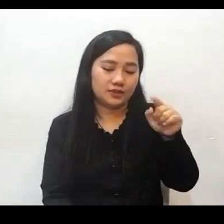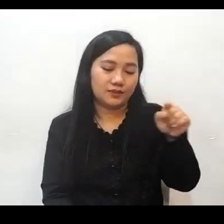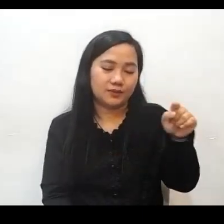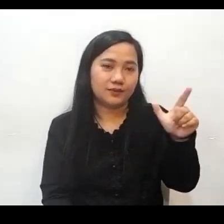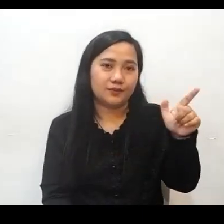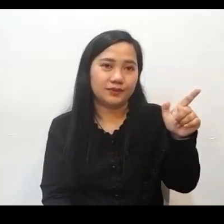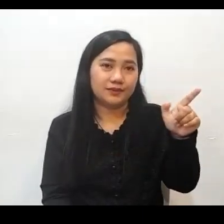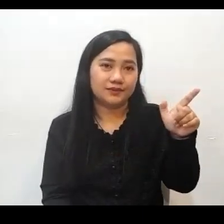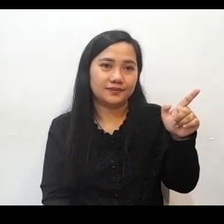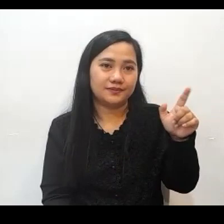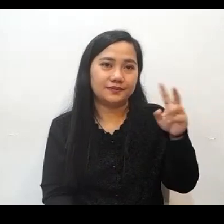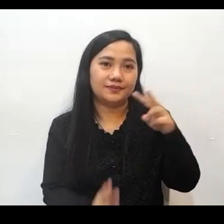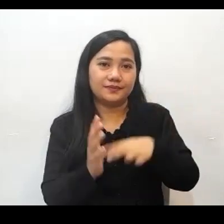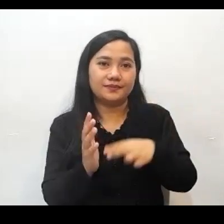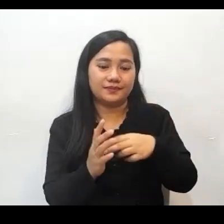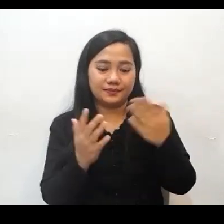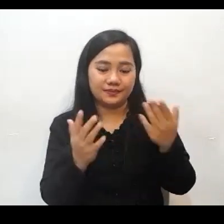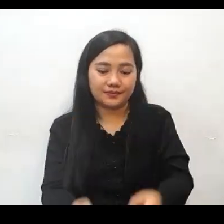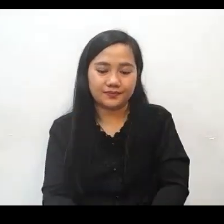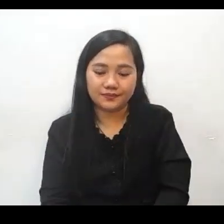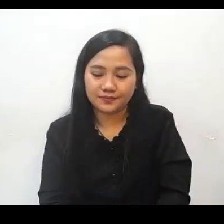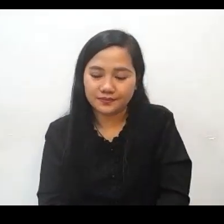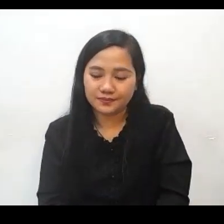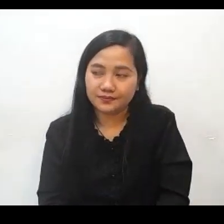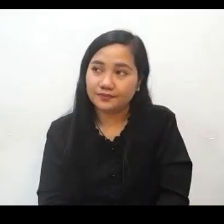basahin po natin ng sabay-sabay 3 2 1